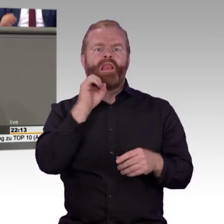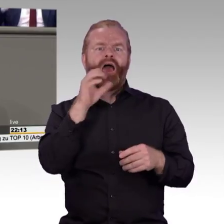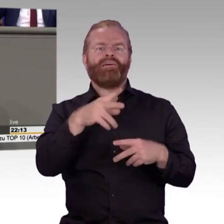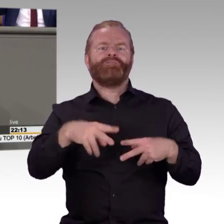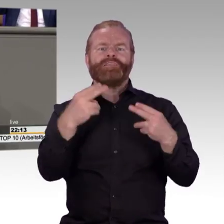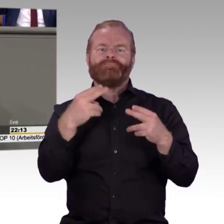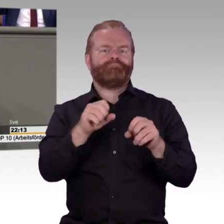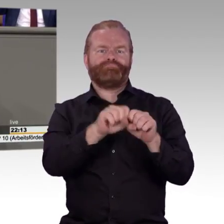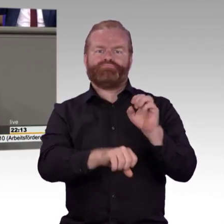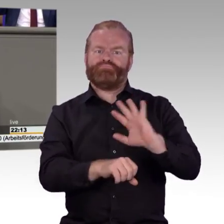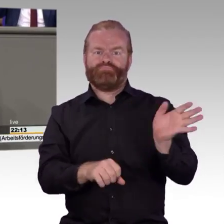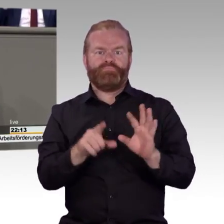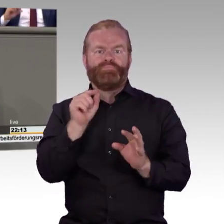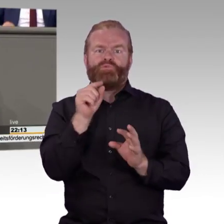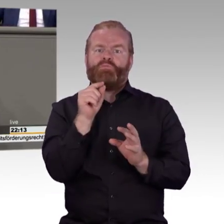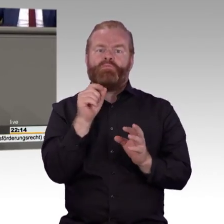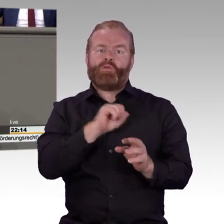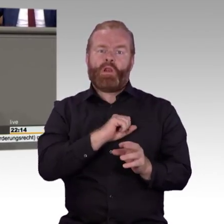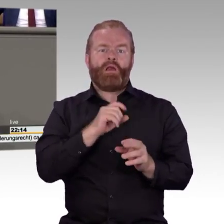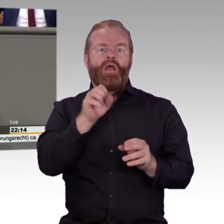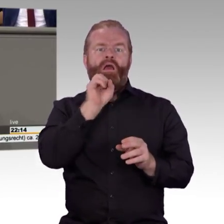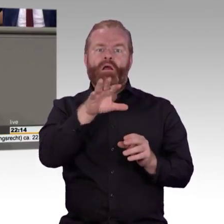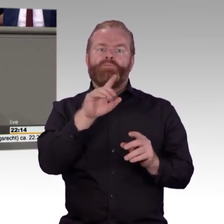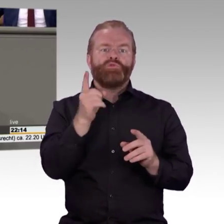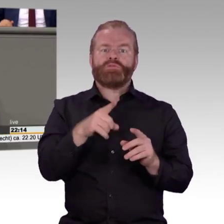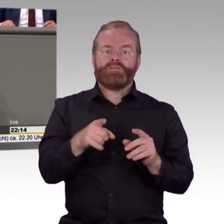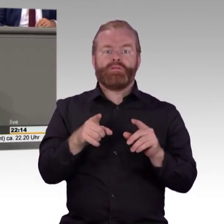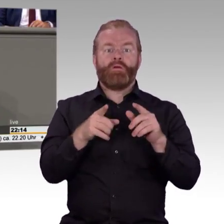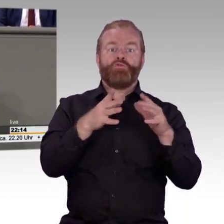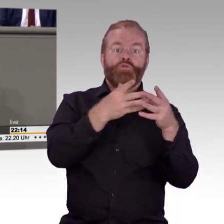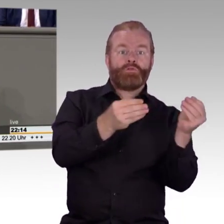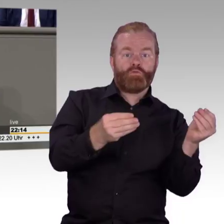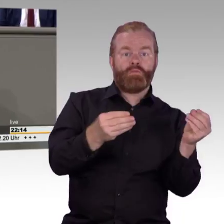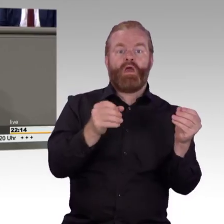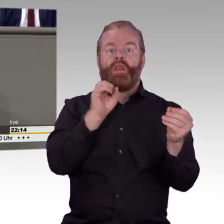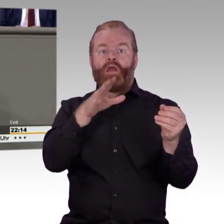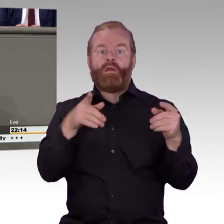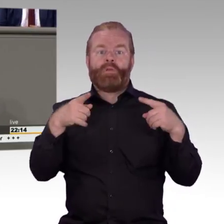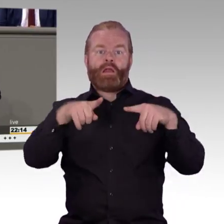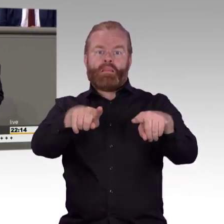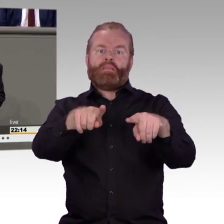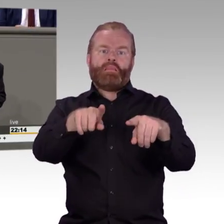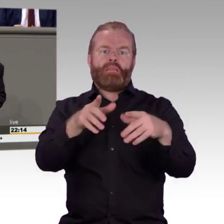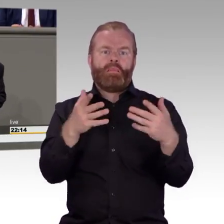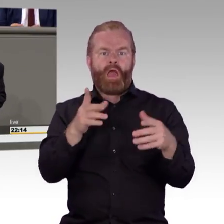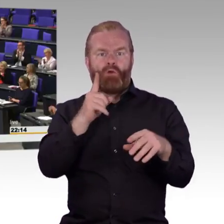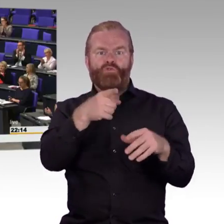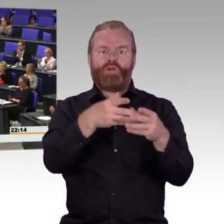machen wir die öffentlichen Stellen zu den Taktgebern für digitale Barrierefreiheit. Ich danke Ihnen. Vielen Dank, Dr.